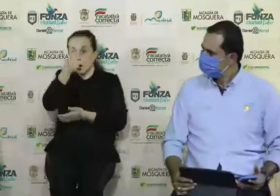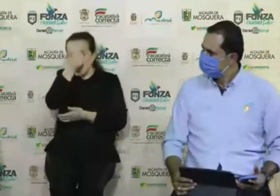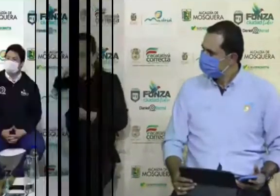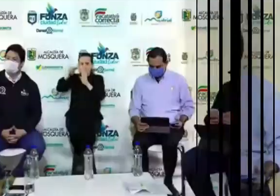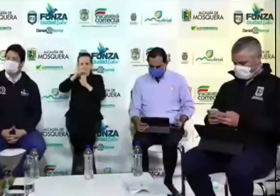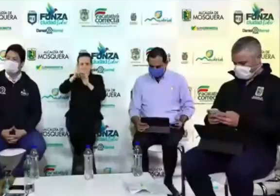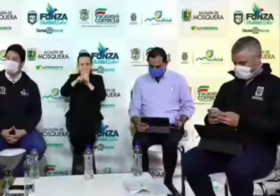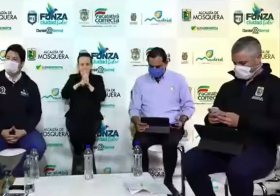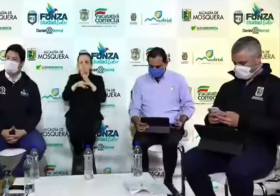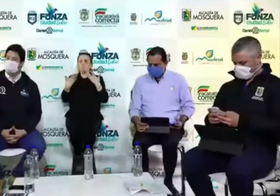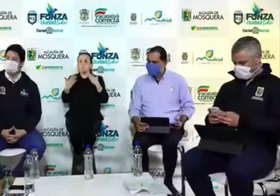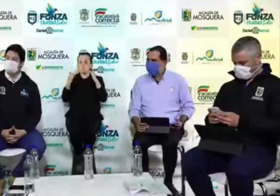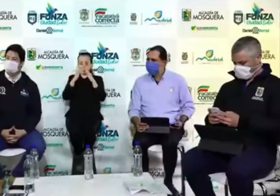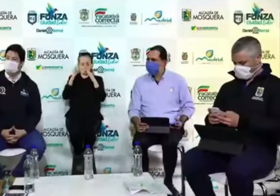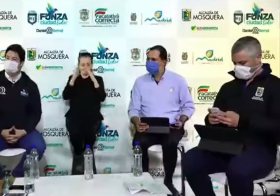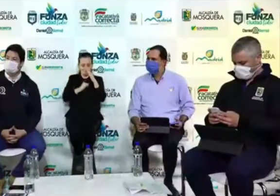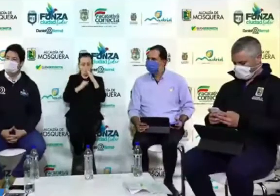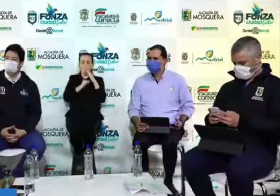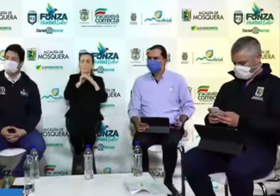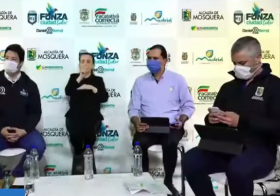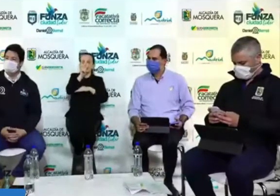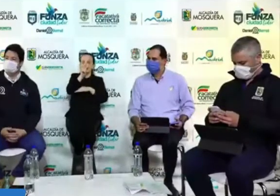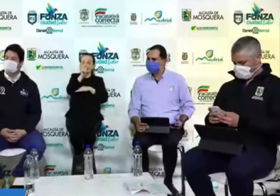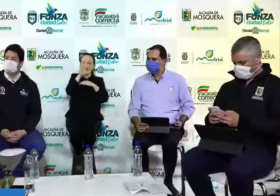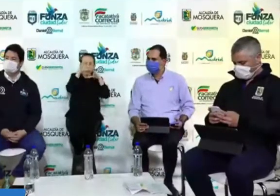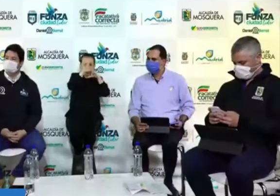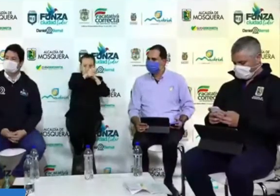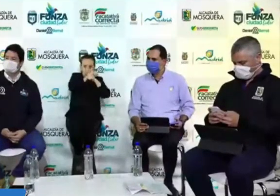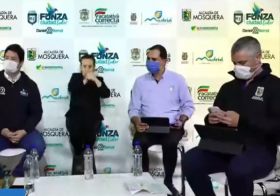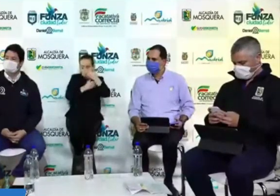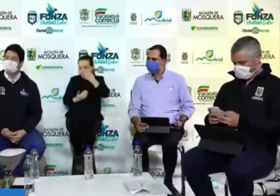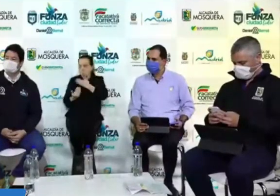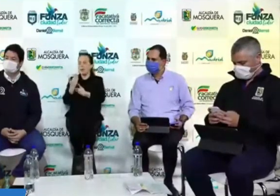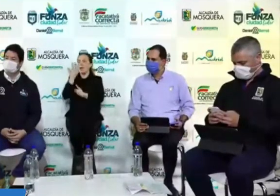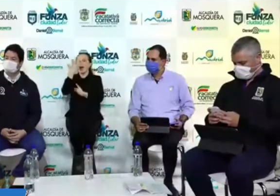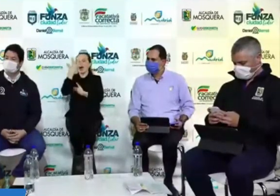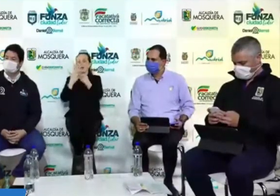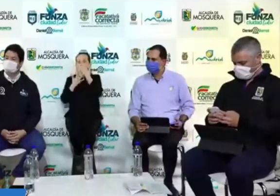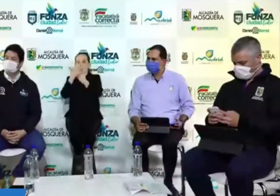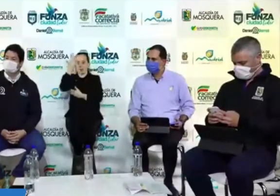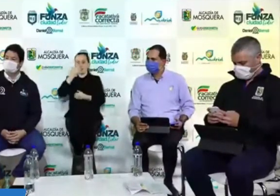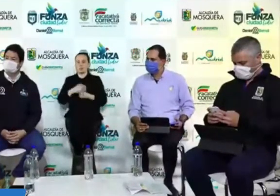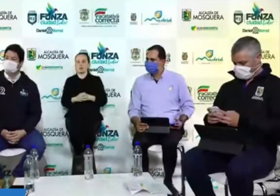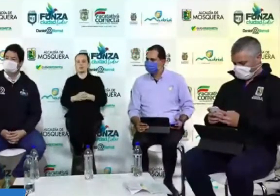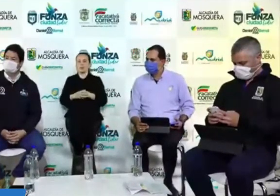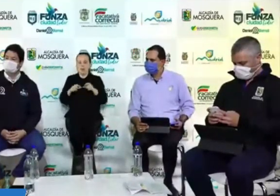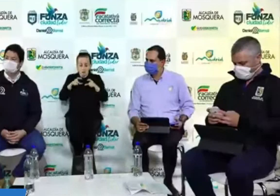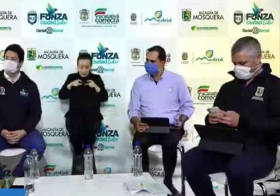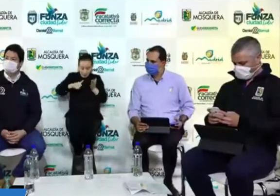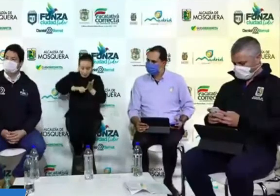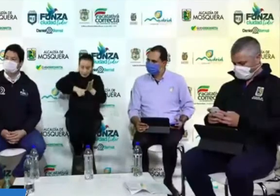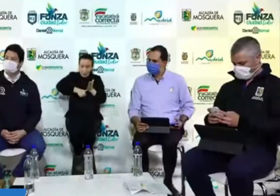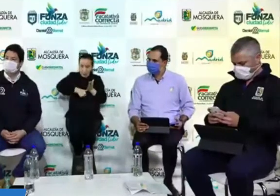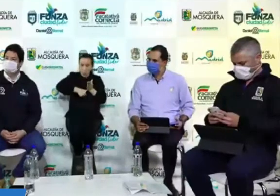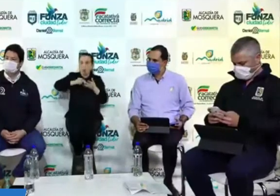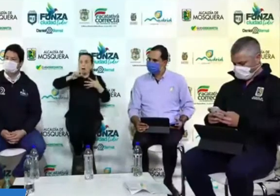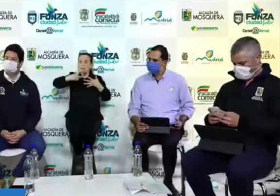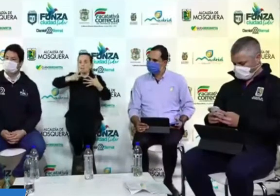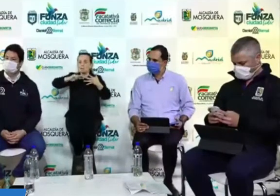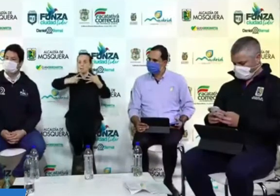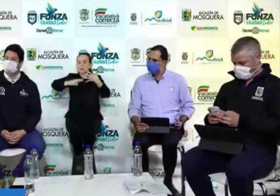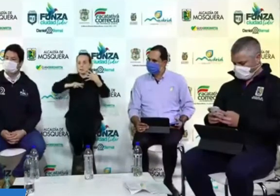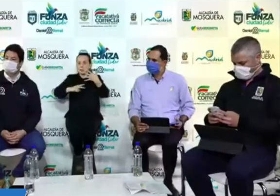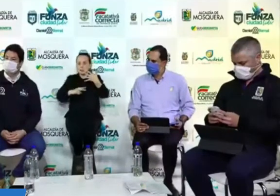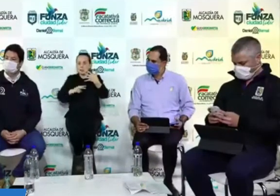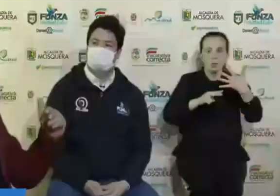domingo. Toque de queda desde las 7 de la noche hasta las 5 de la mañana del día siguiente. Pico y cédula los sábados que